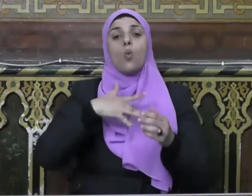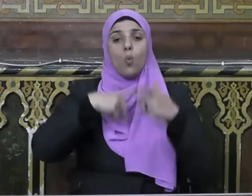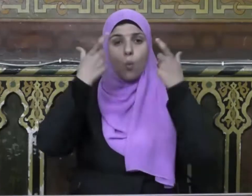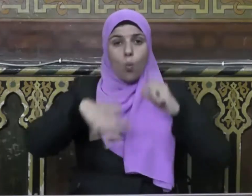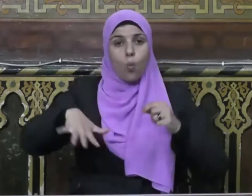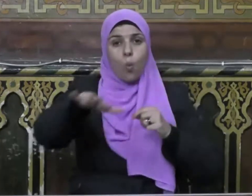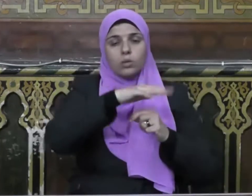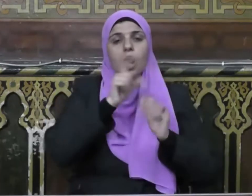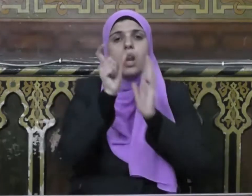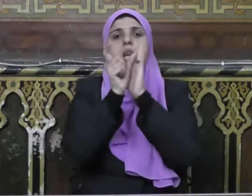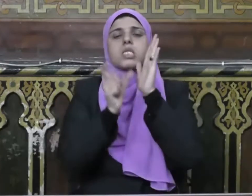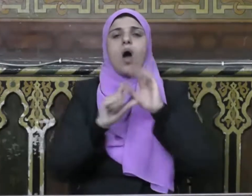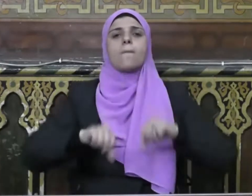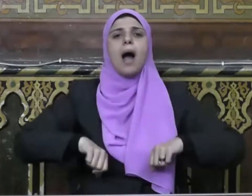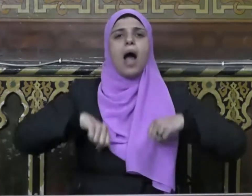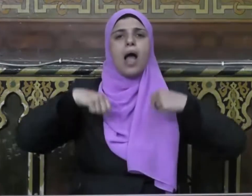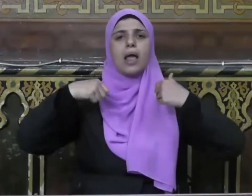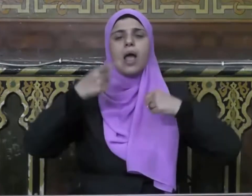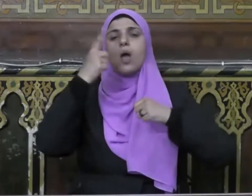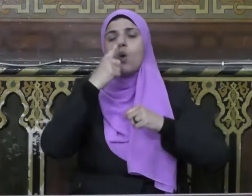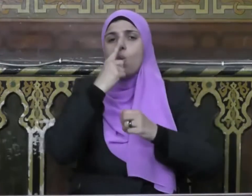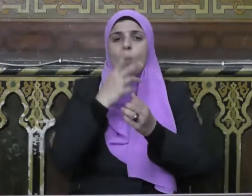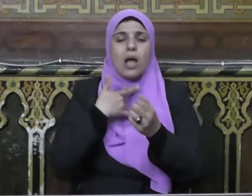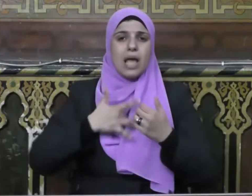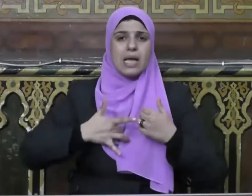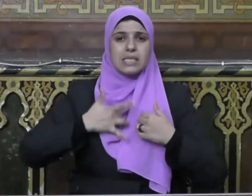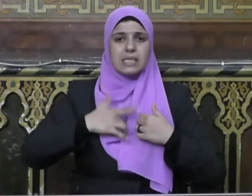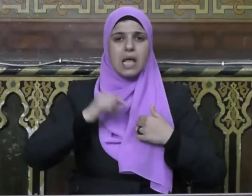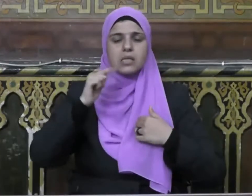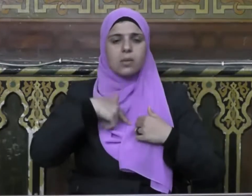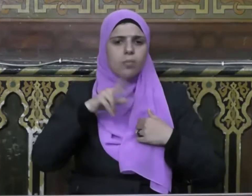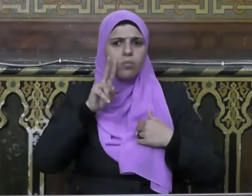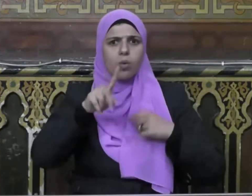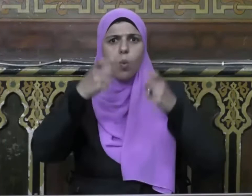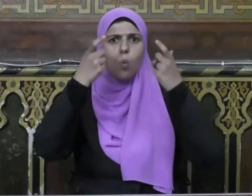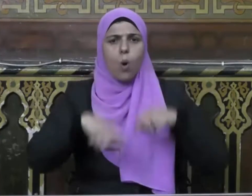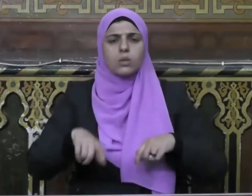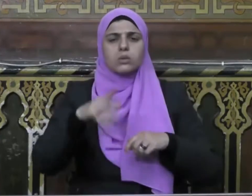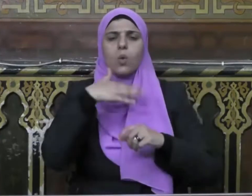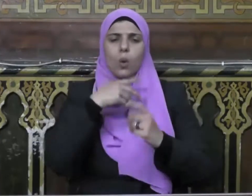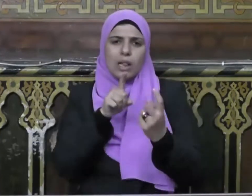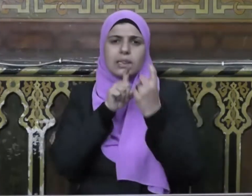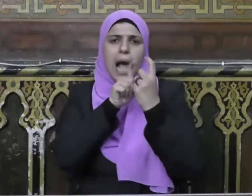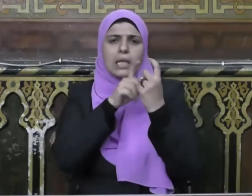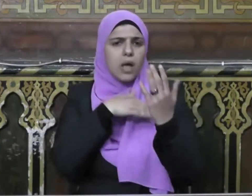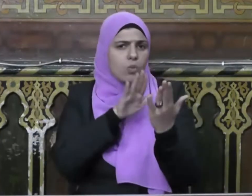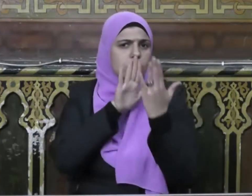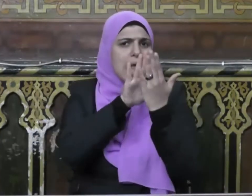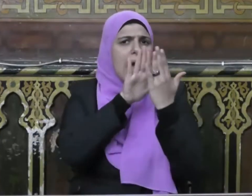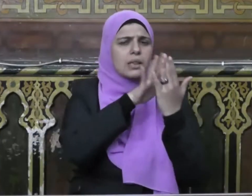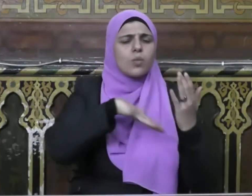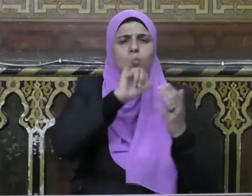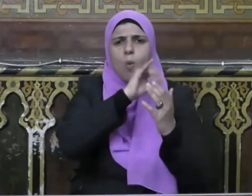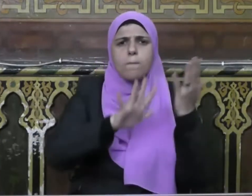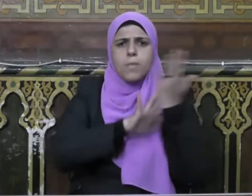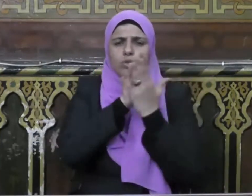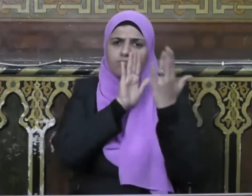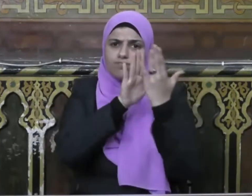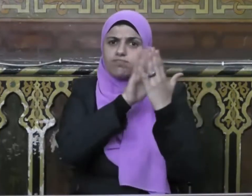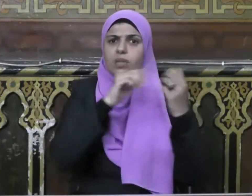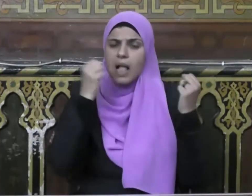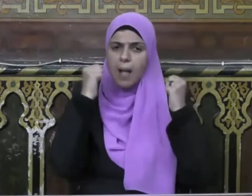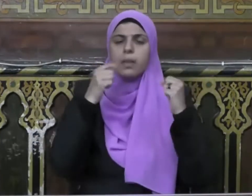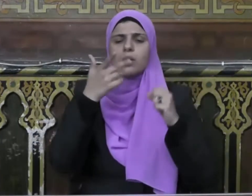والوطنية نظام حياة وإحساس بنبض الوطن والتحديات التي